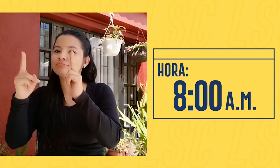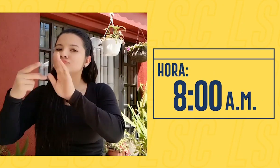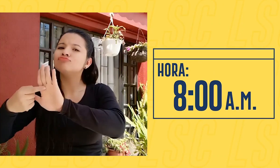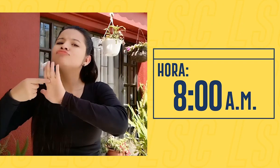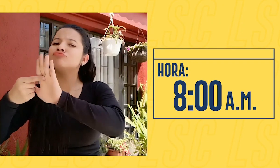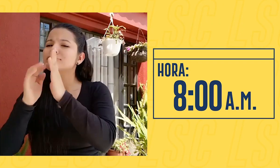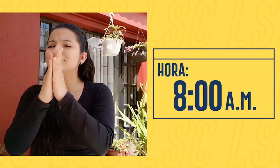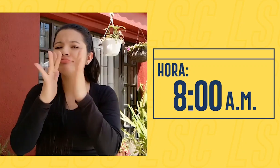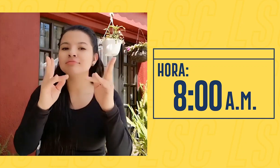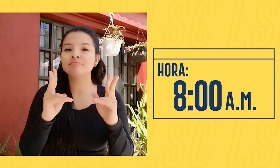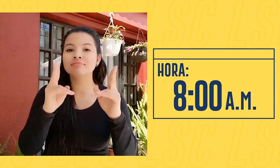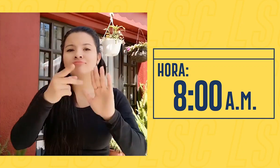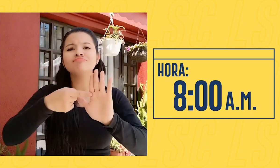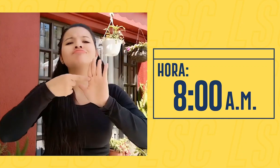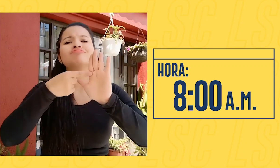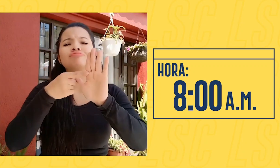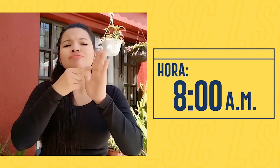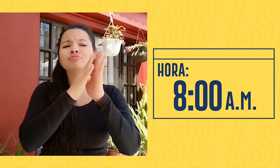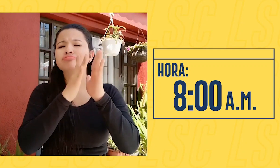franjas horarias hasta las 5 de la tarde.